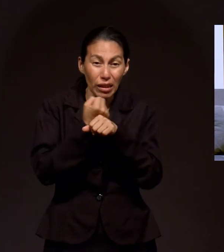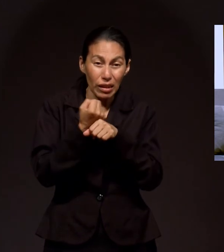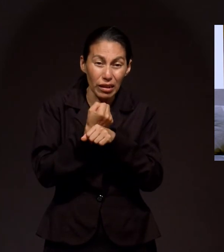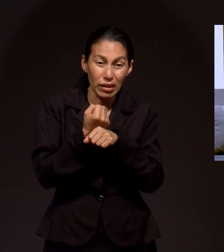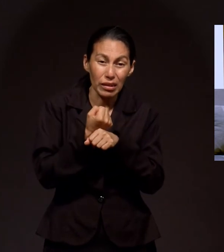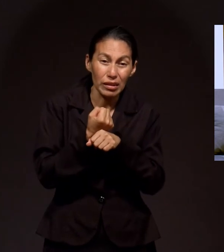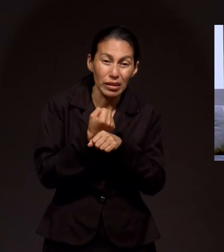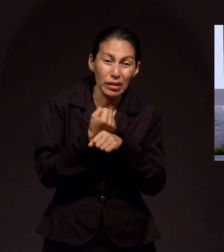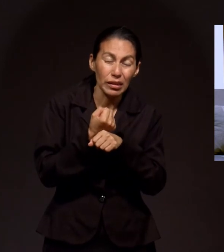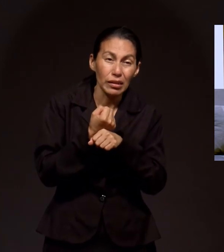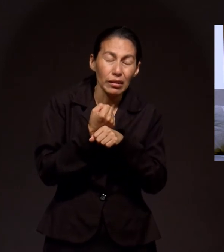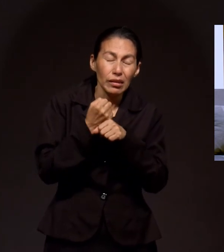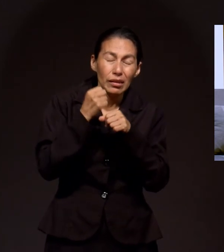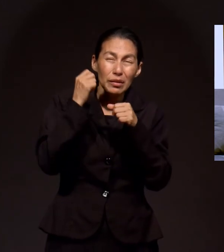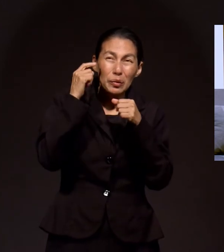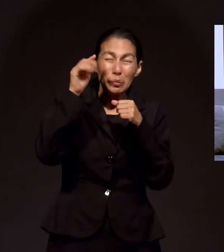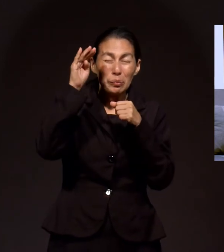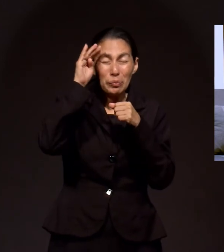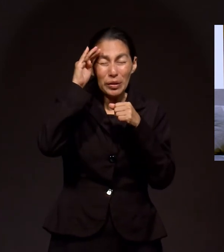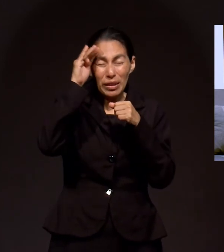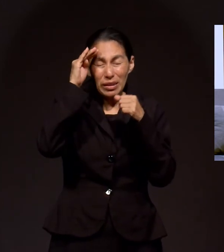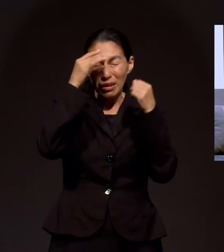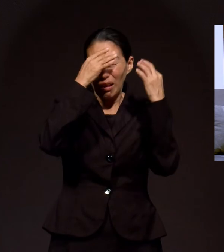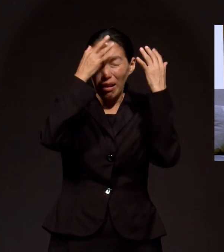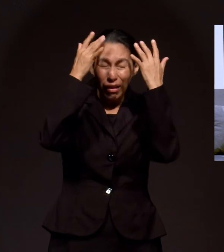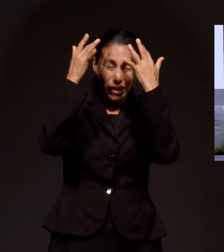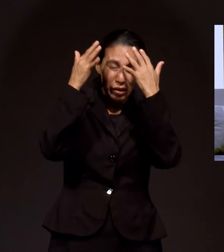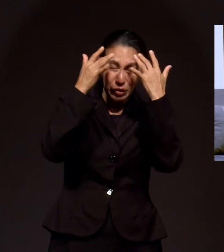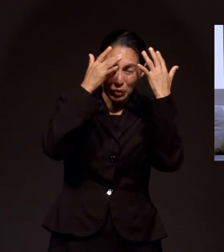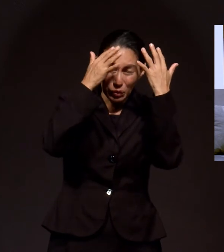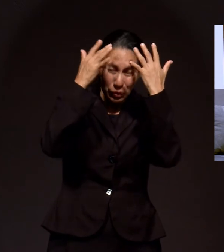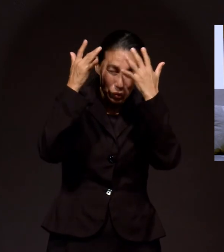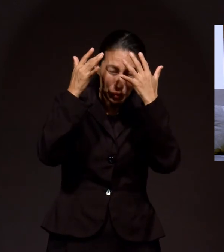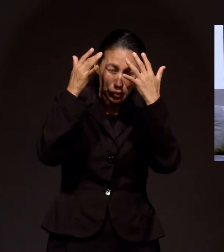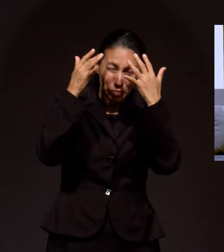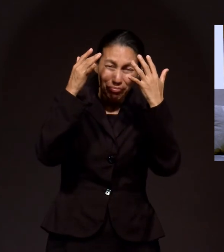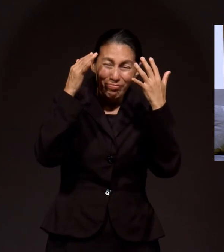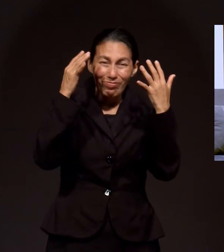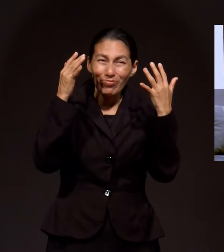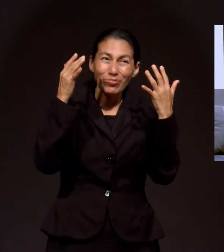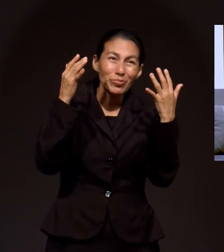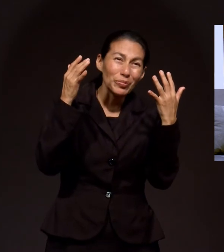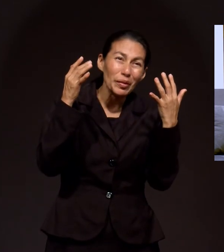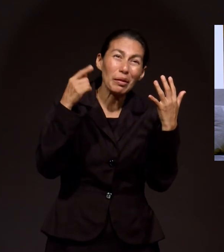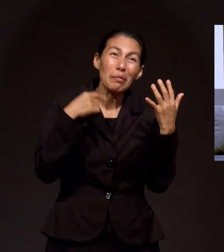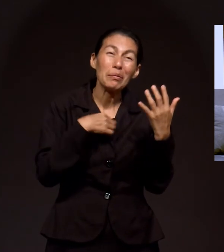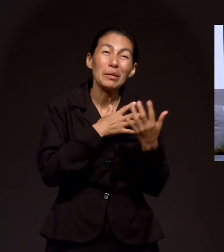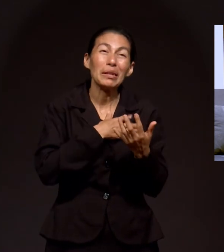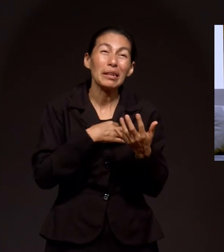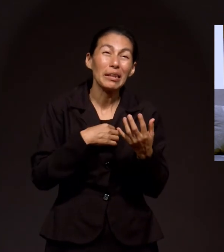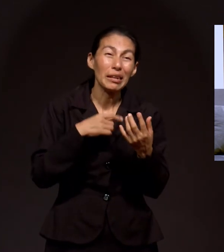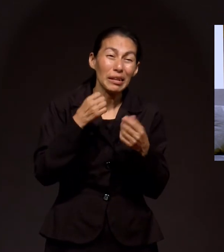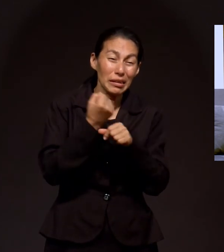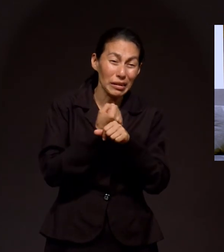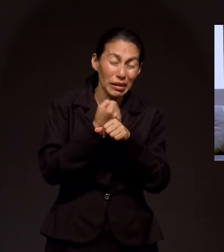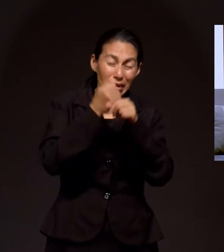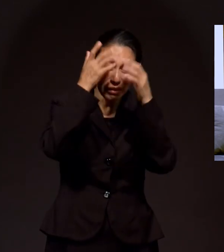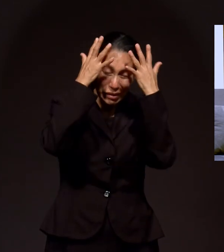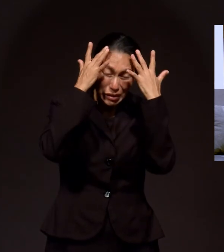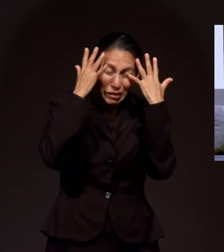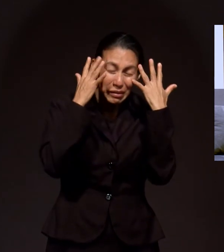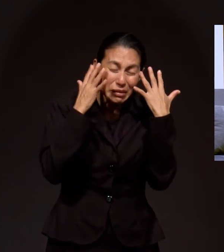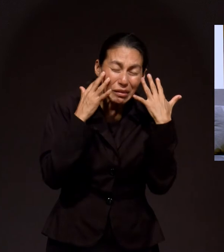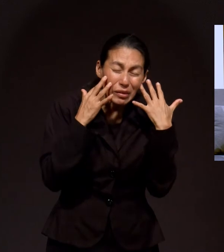humana empieza a jugar unas pasadas impresionantes donde tú piensas de todo, calculas y tú dices, ahora mi hija está